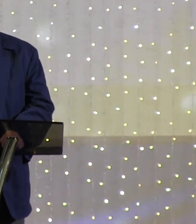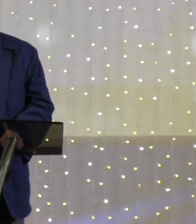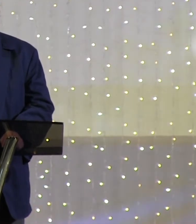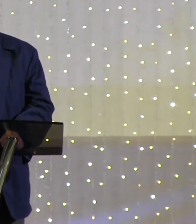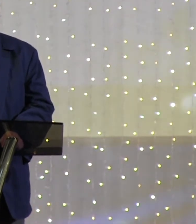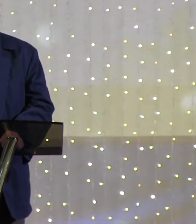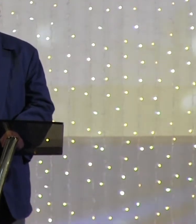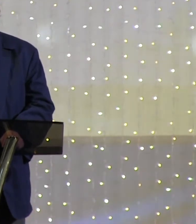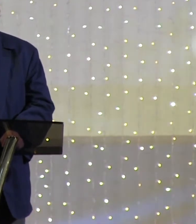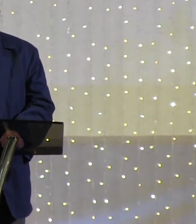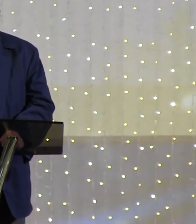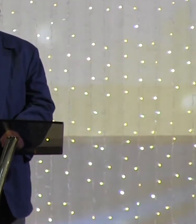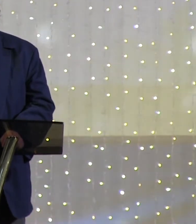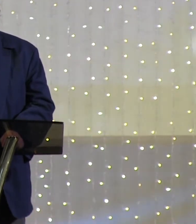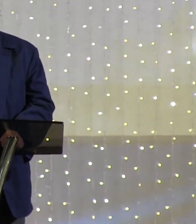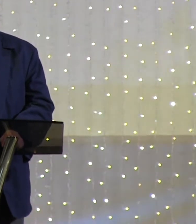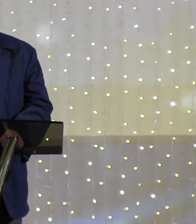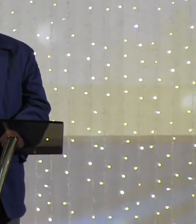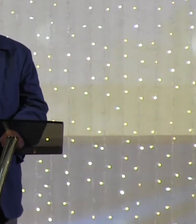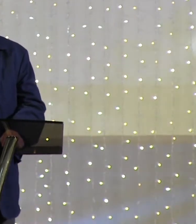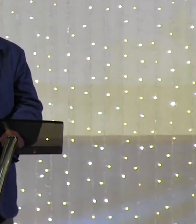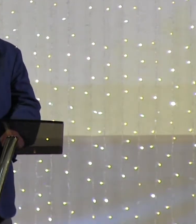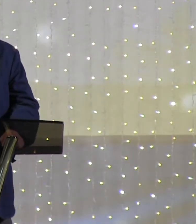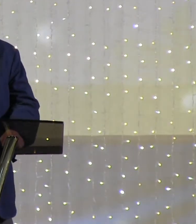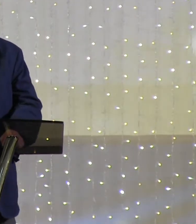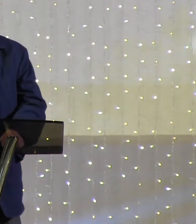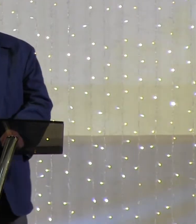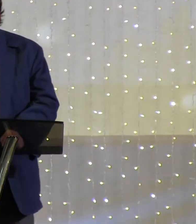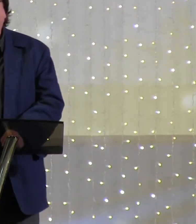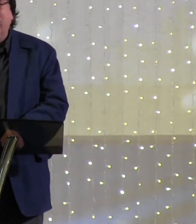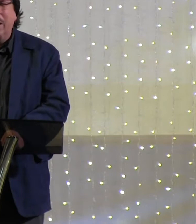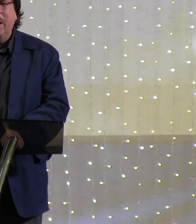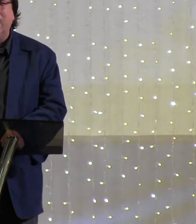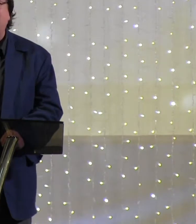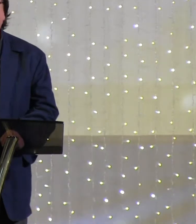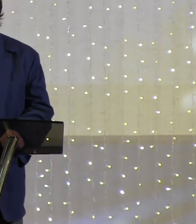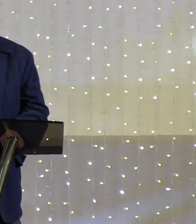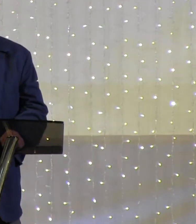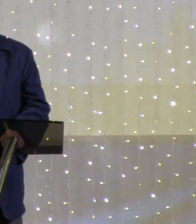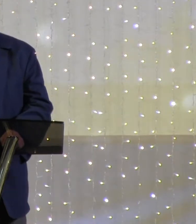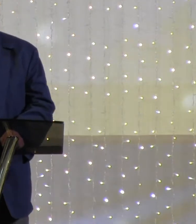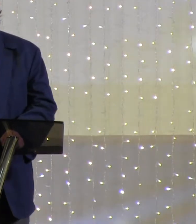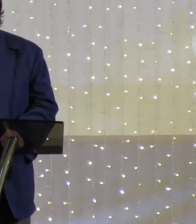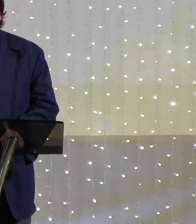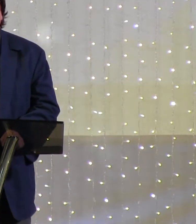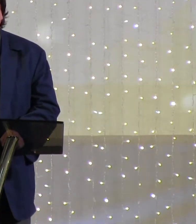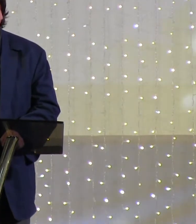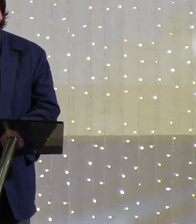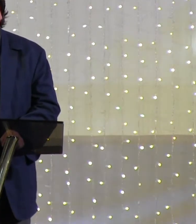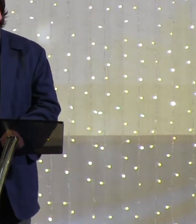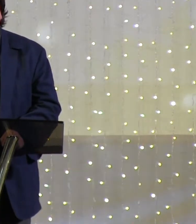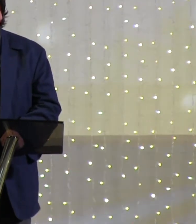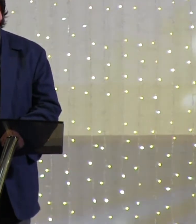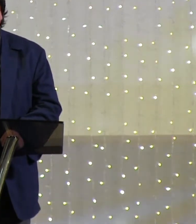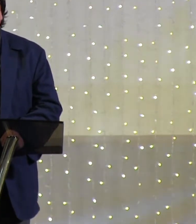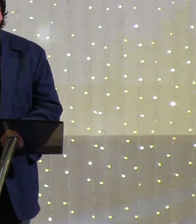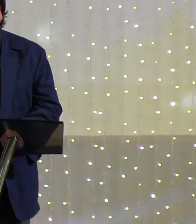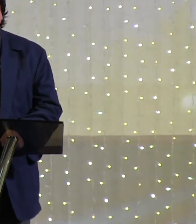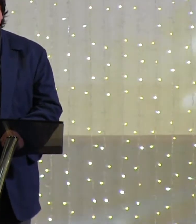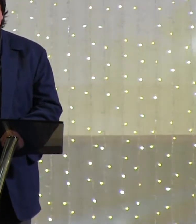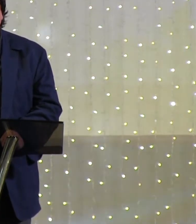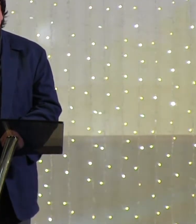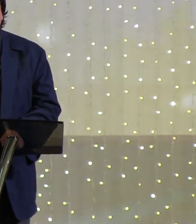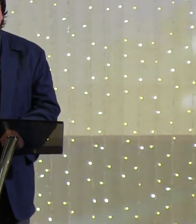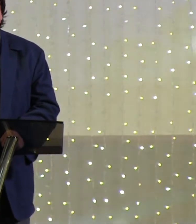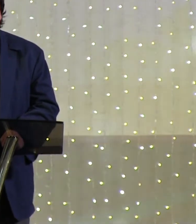жизни, в этом мире. И Ты положил конец этому рабству греха в жизни